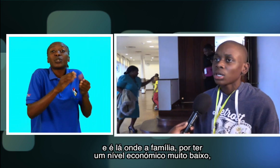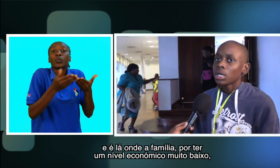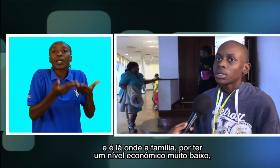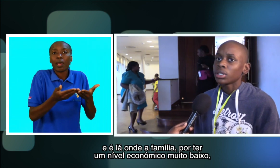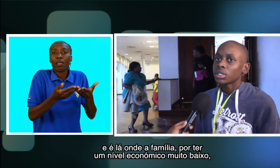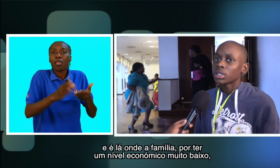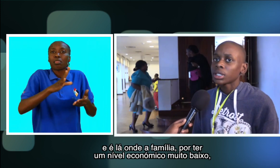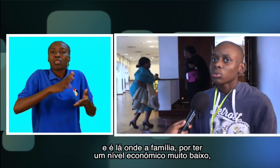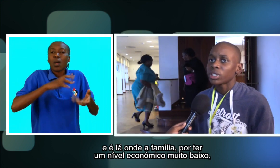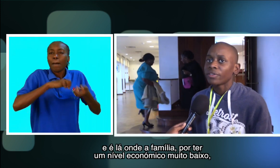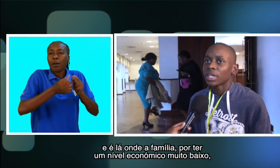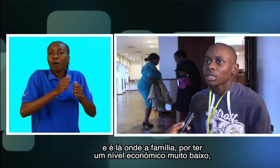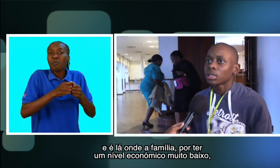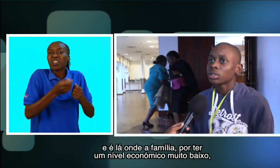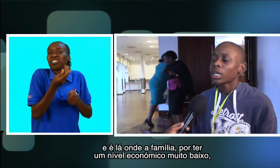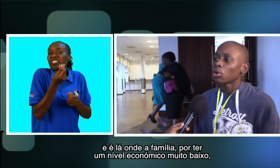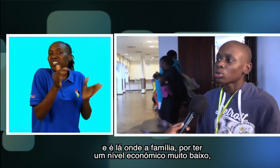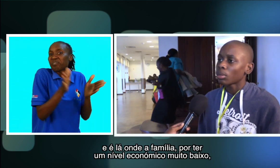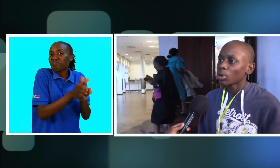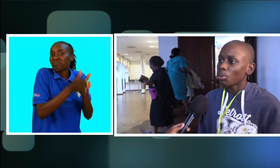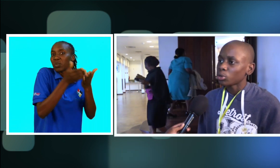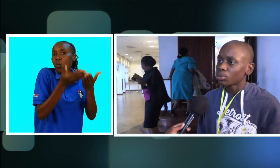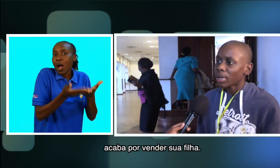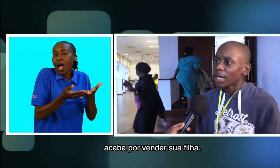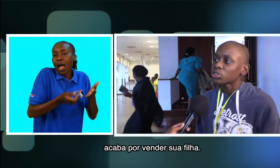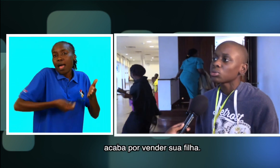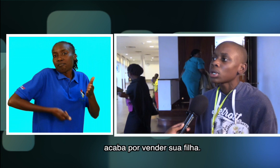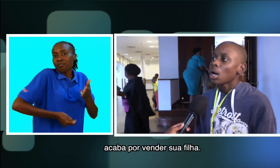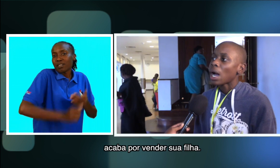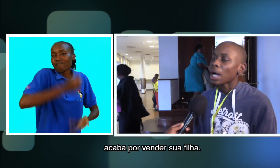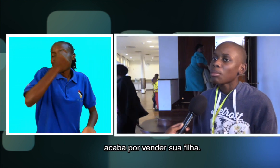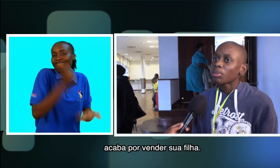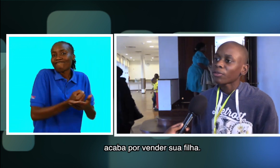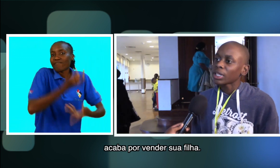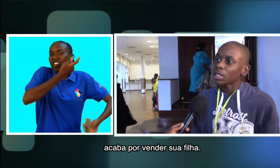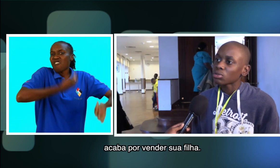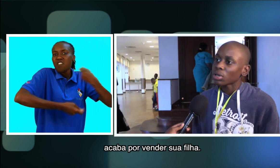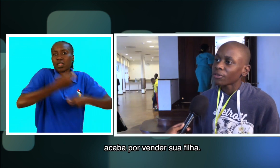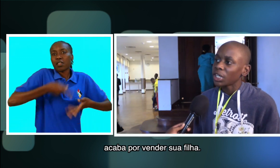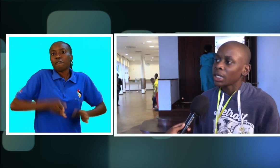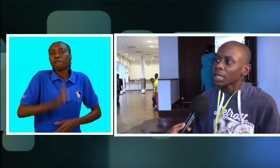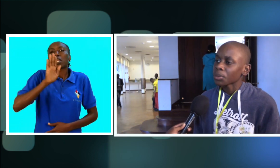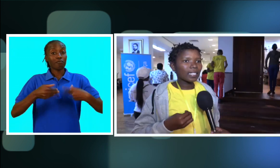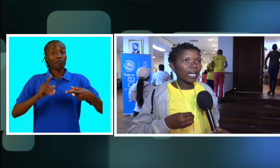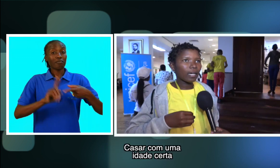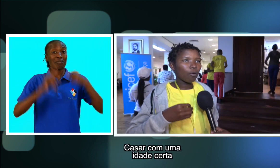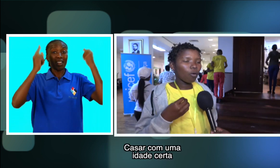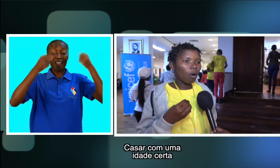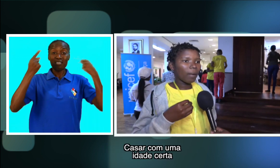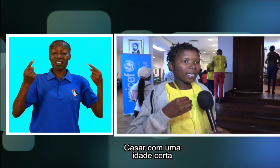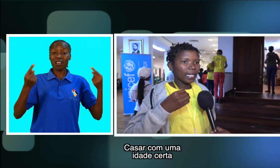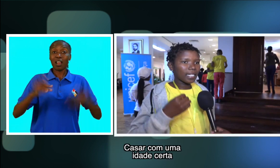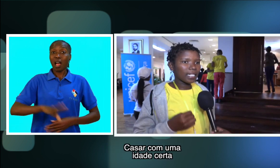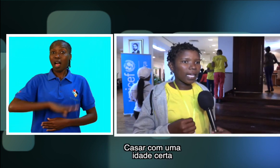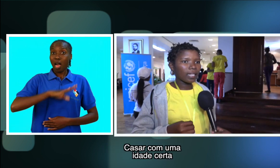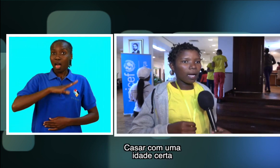um nível econômico muito baixo, acaba por vender sua filha. Casaram com uma idade certa.